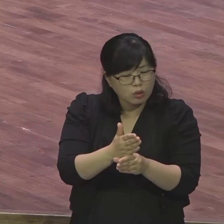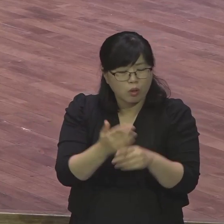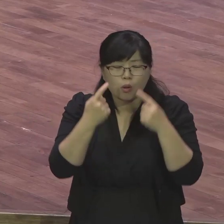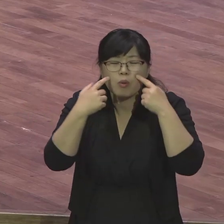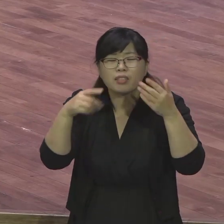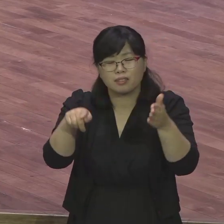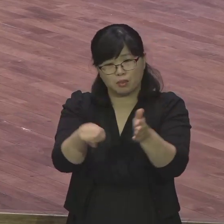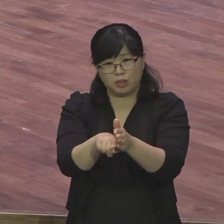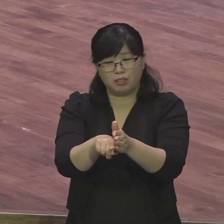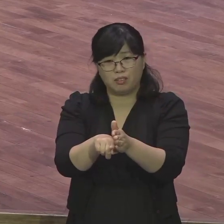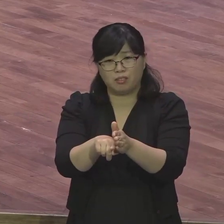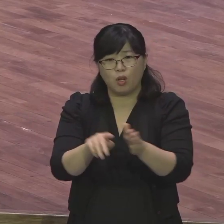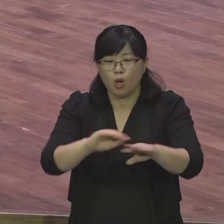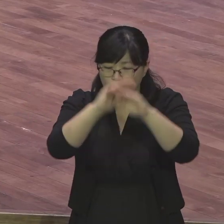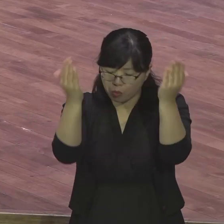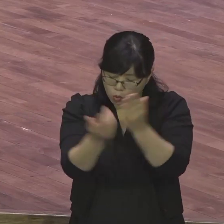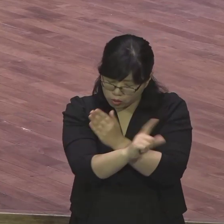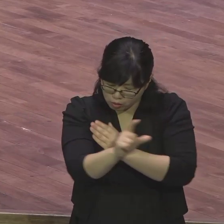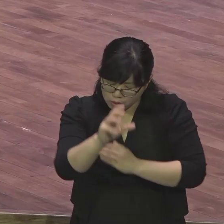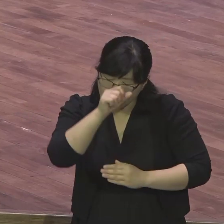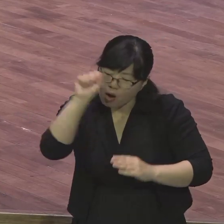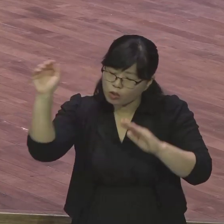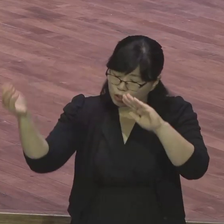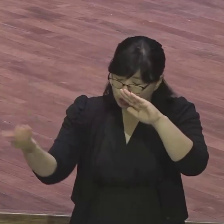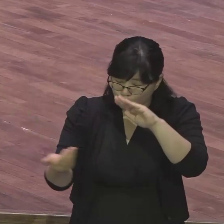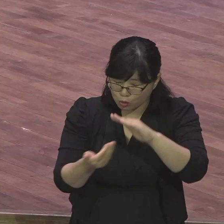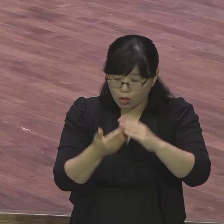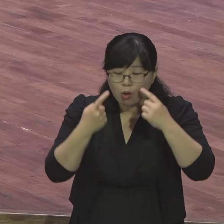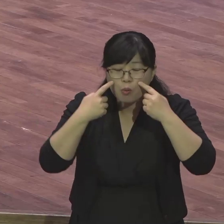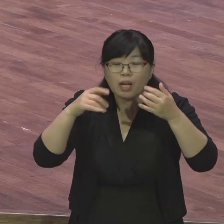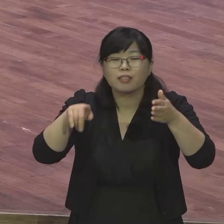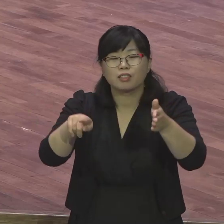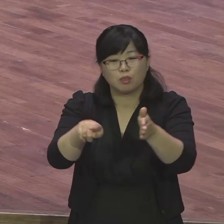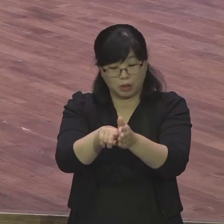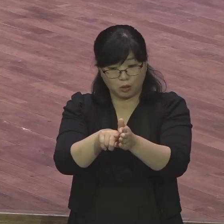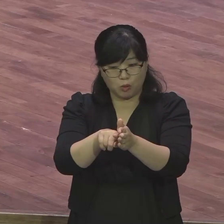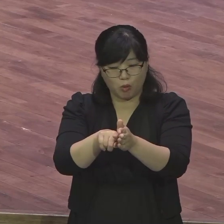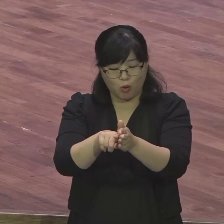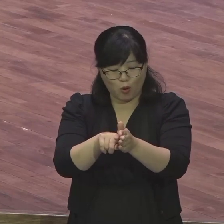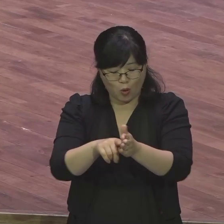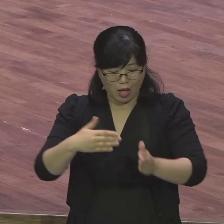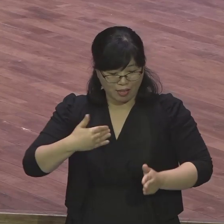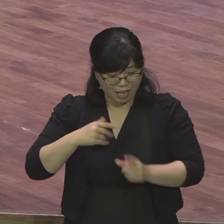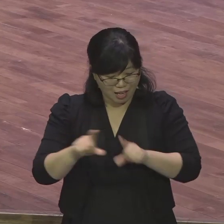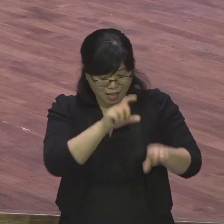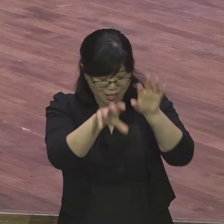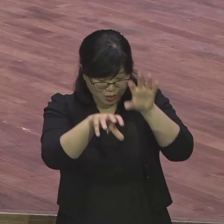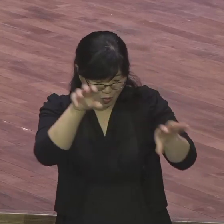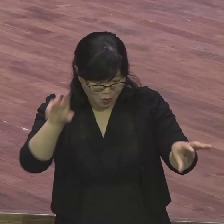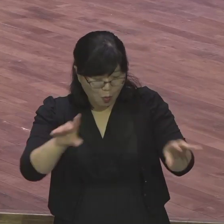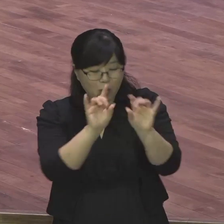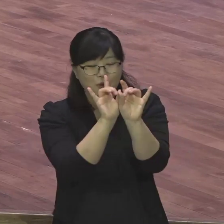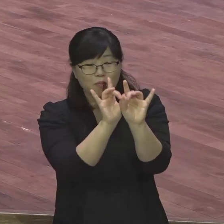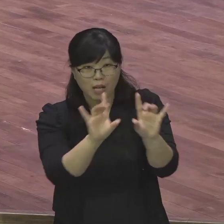특별한 은혜를 충만히 체험하면서 가는 곳마다 여러분 매일매일 하나님의 스케일을 체험하면서